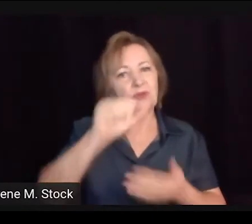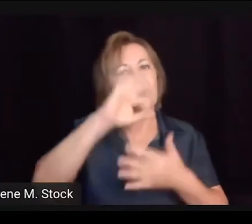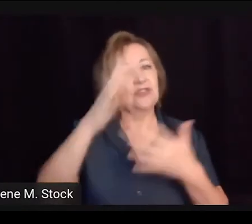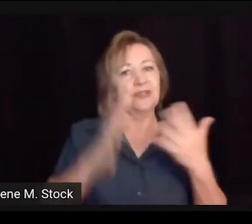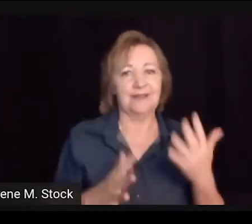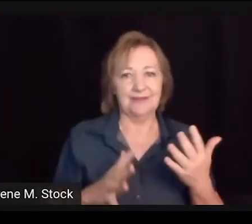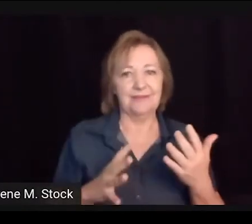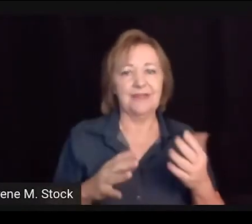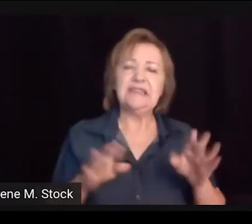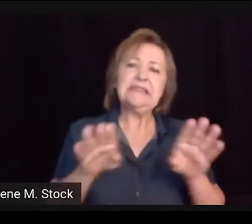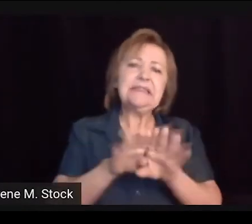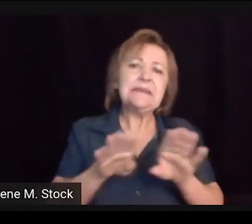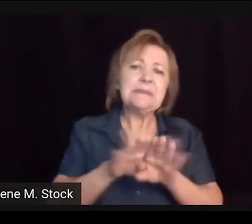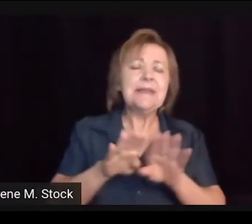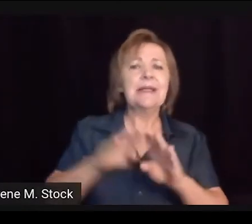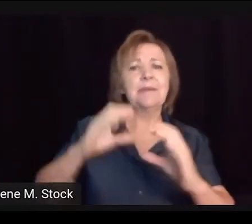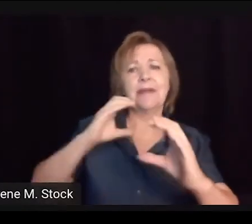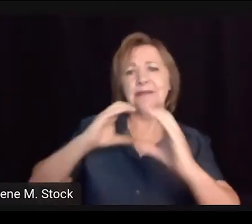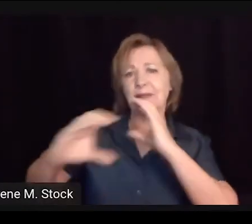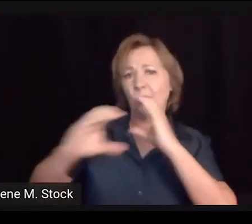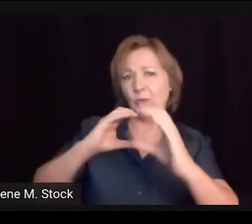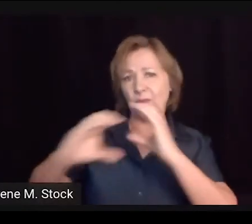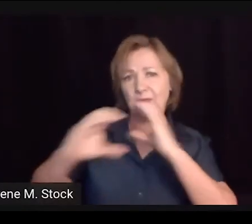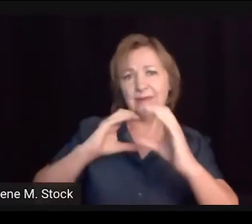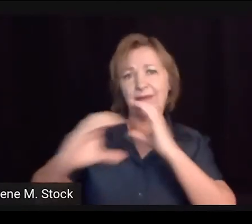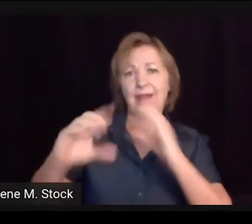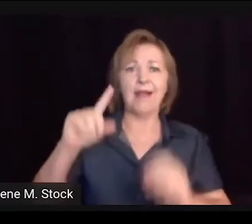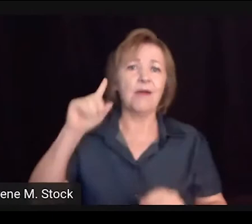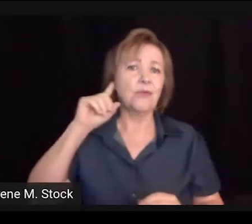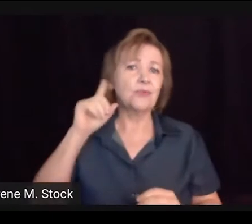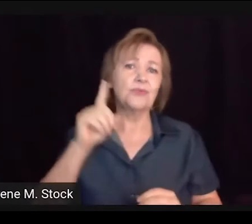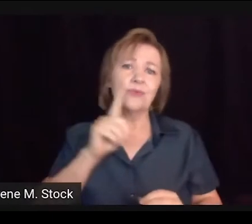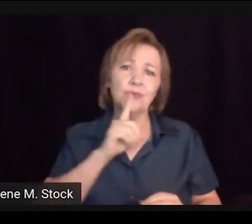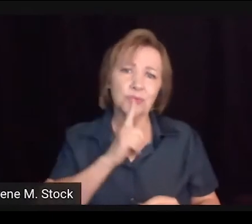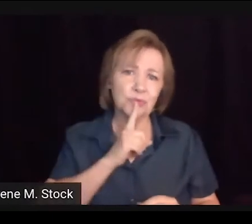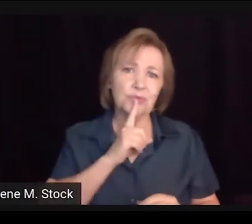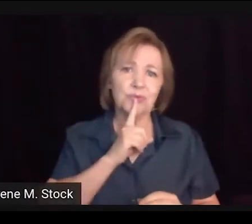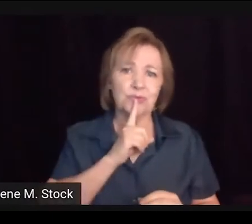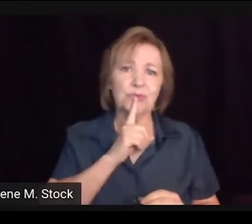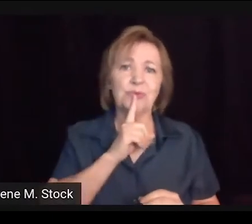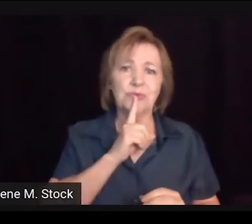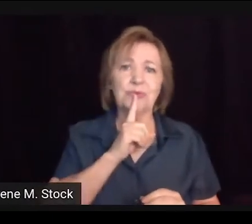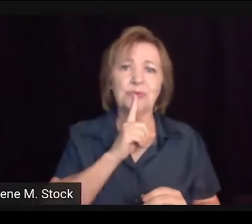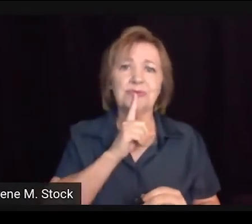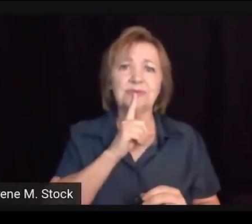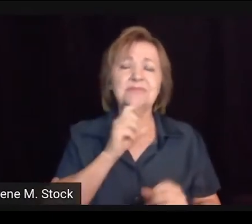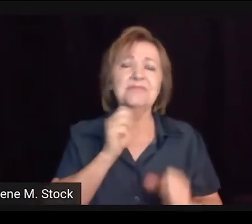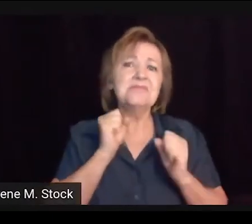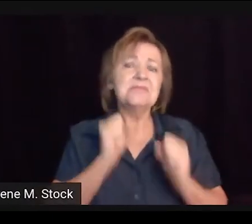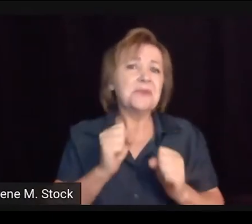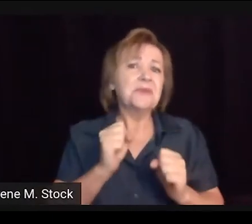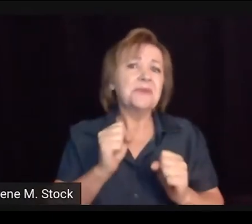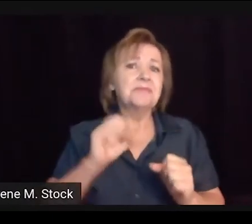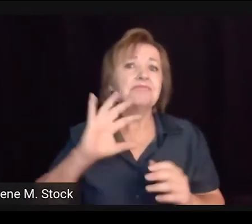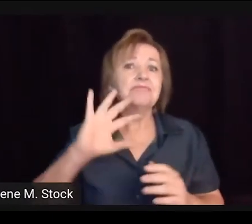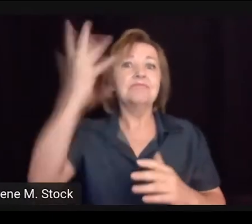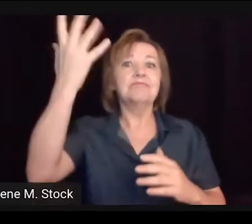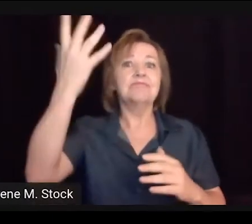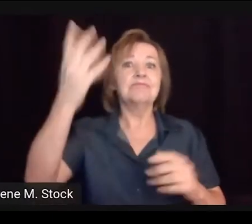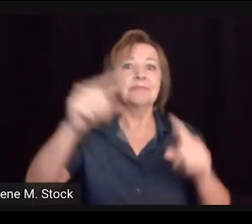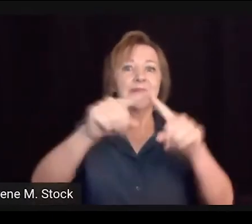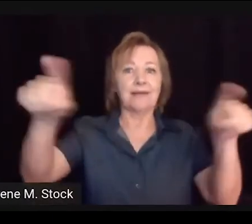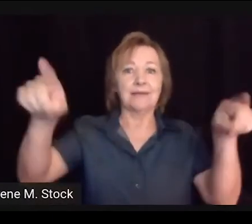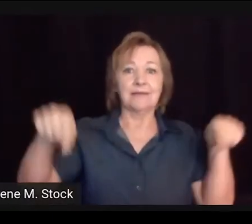intérpretes, ou como professores de Libras. Libras, também é importante ali na comunicação